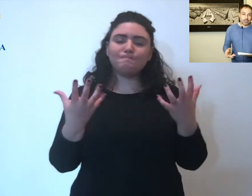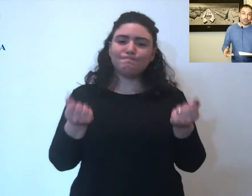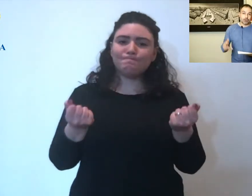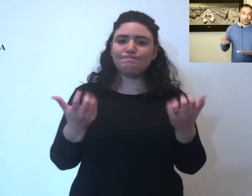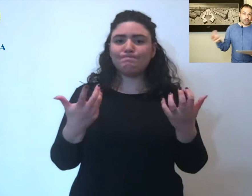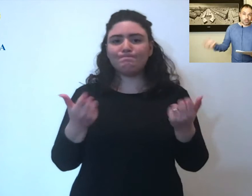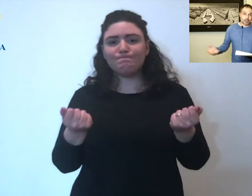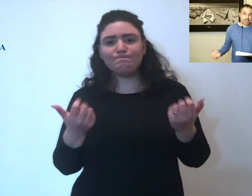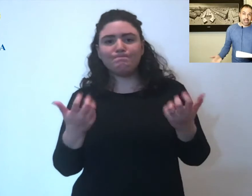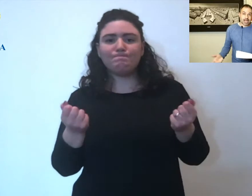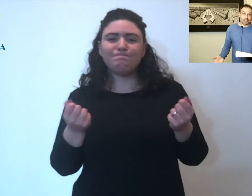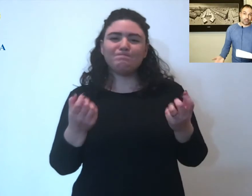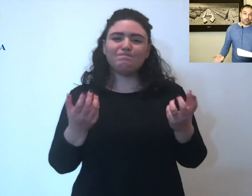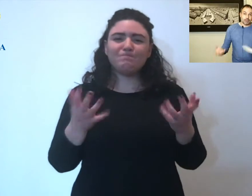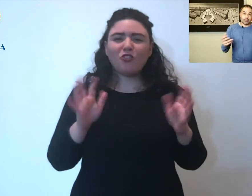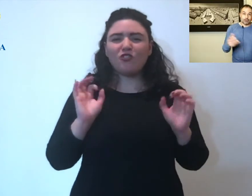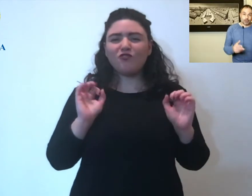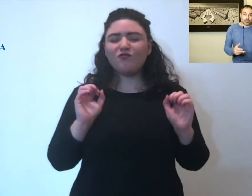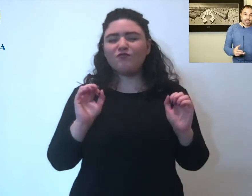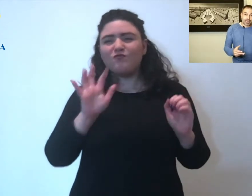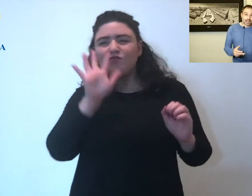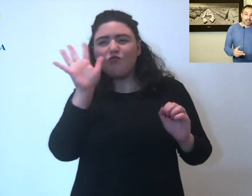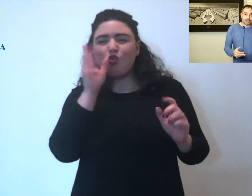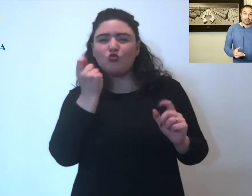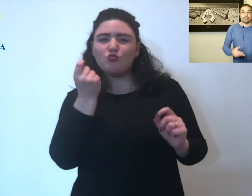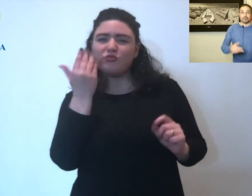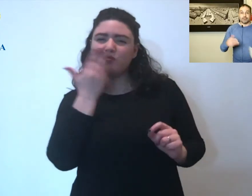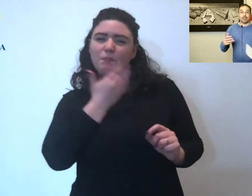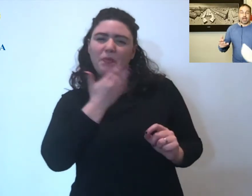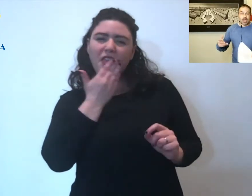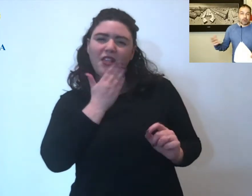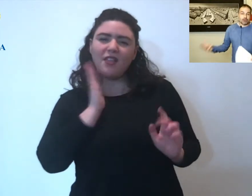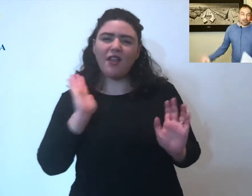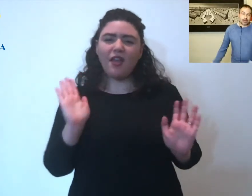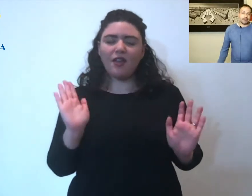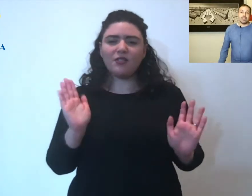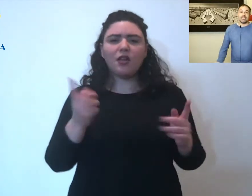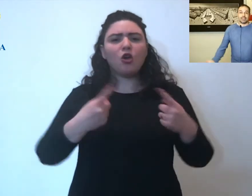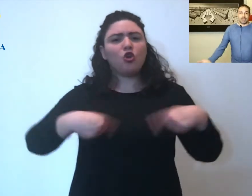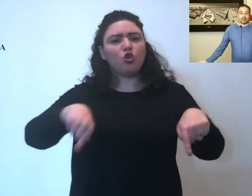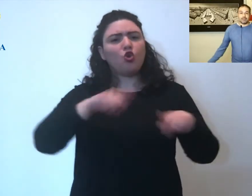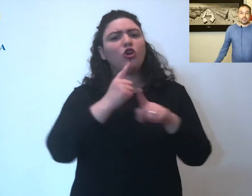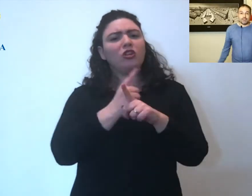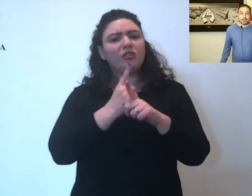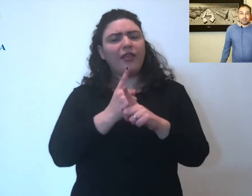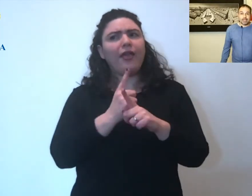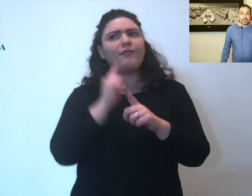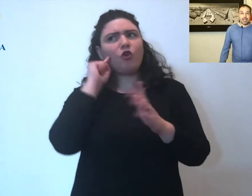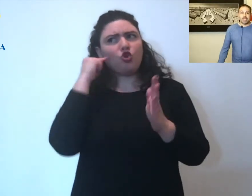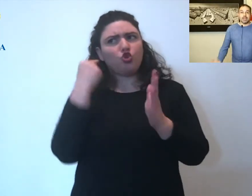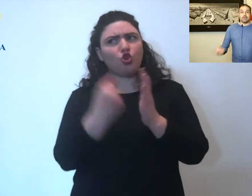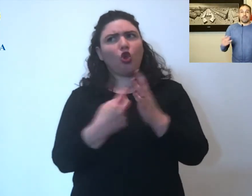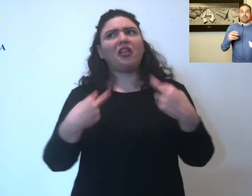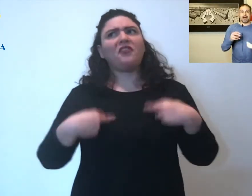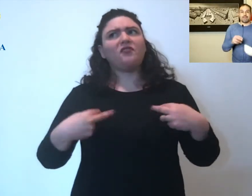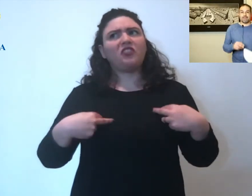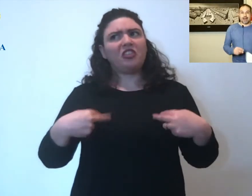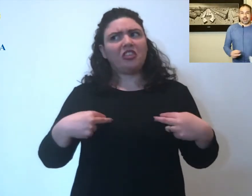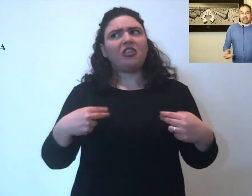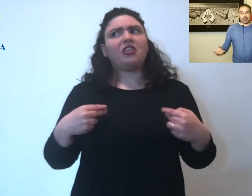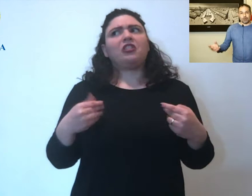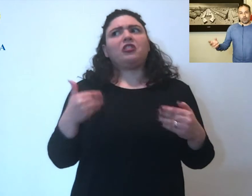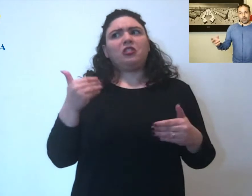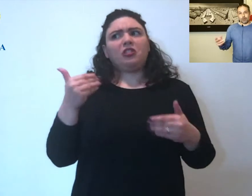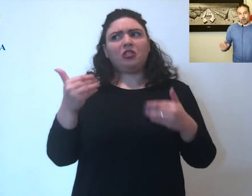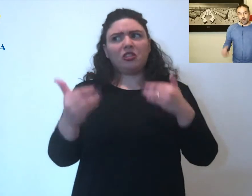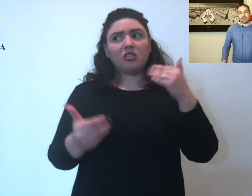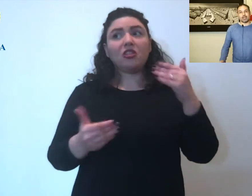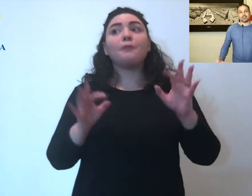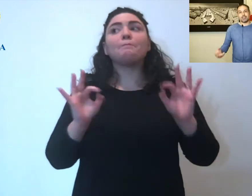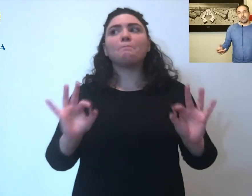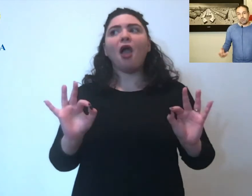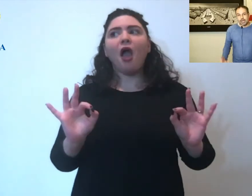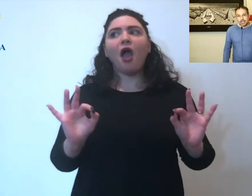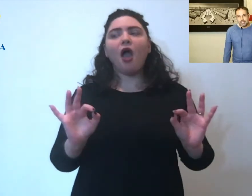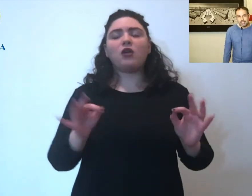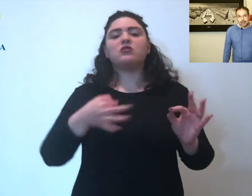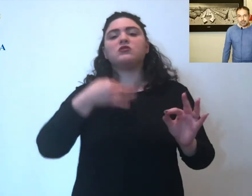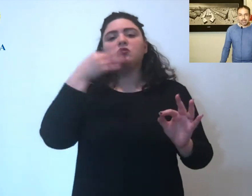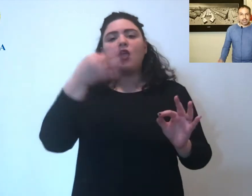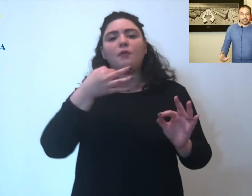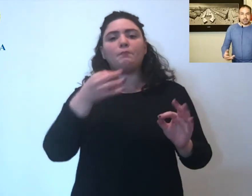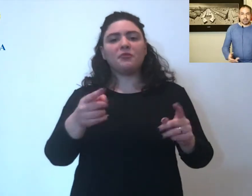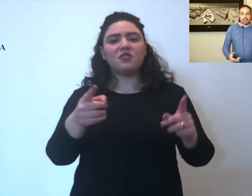o quantomeno sbagliata, dobbiamo tornare a una vita vivibile ma farlo con la